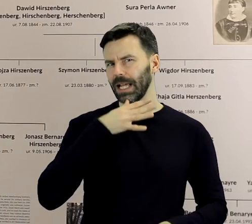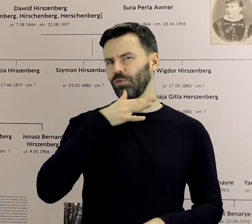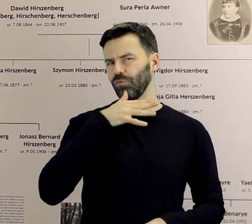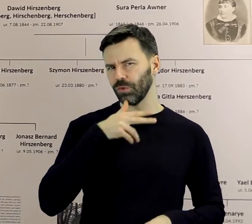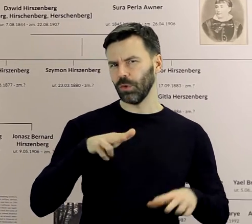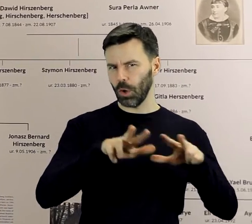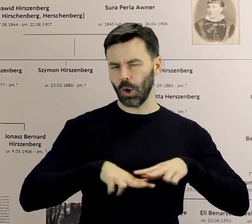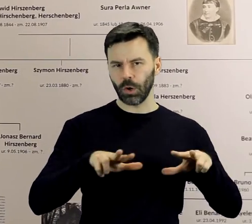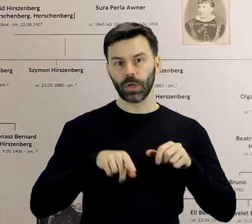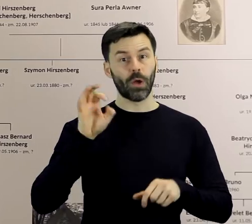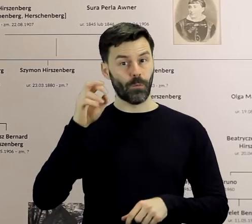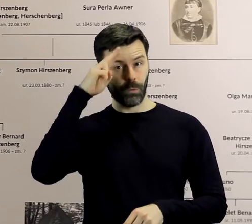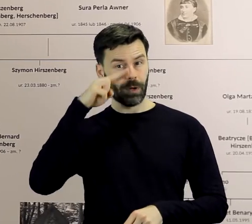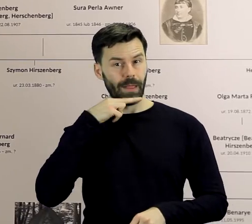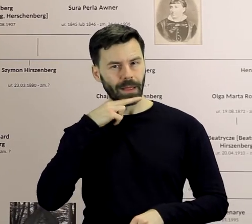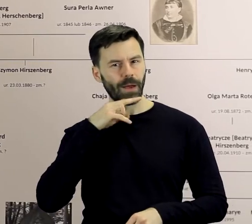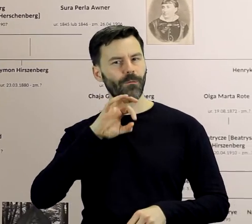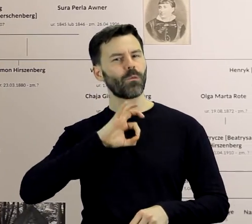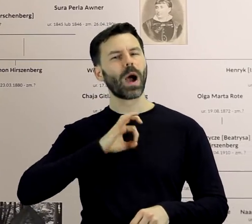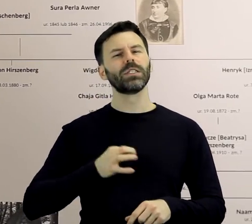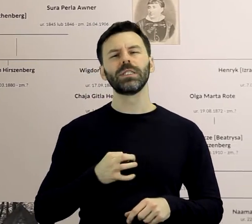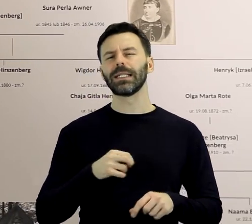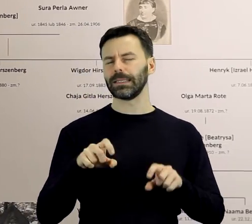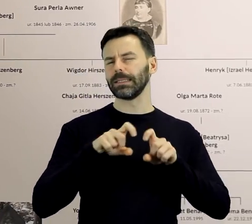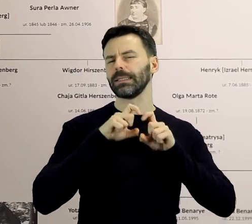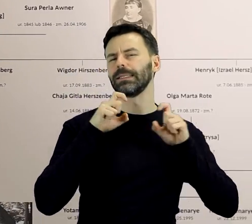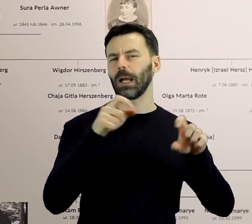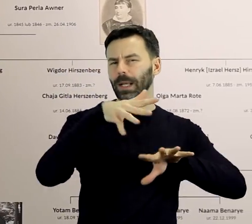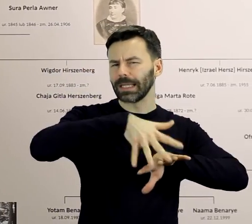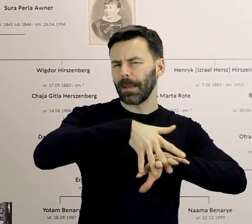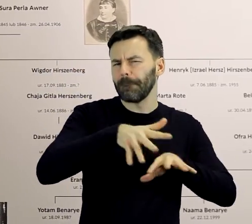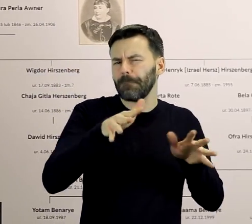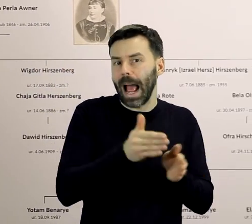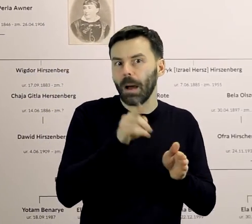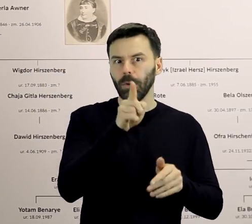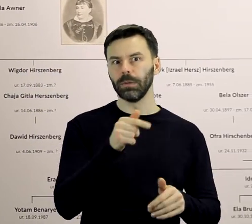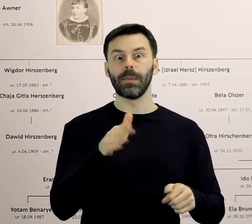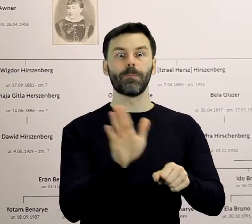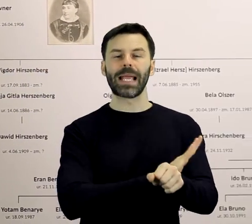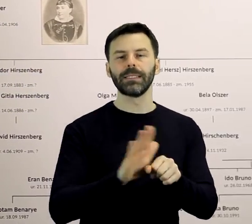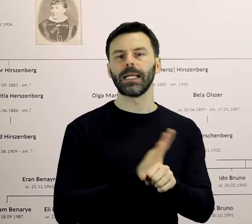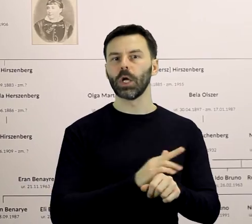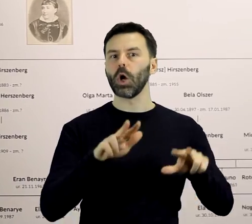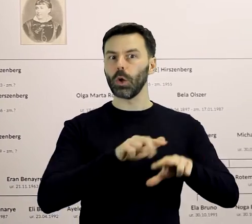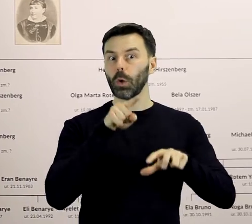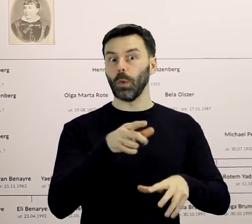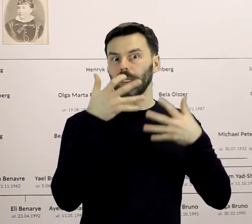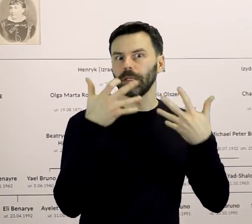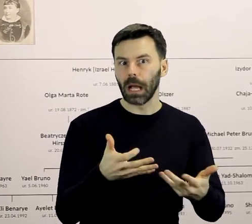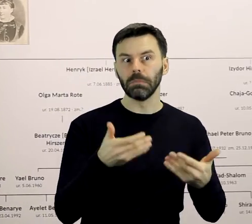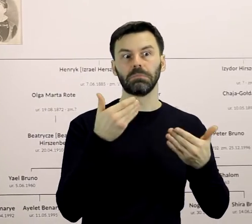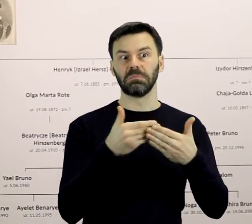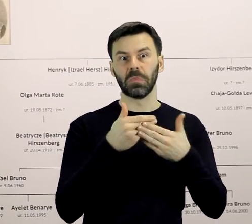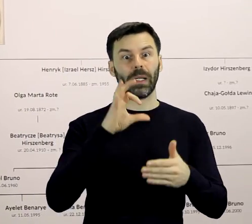Jego ojciec był właścicielem niewielkiego zakładu tkackiego, który miał się stać rodzinnym interesem. W związku z tym